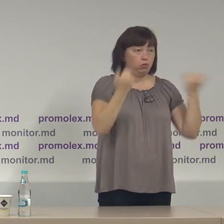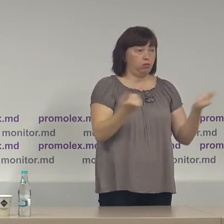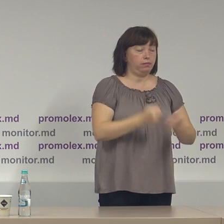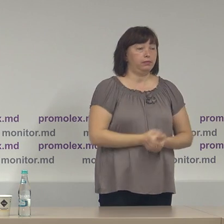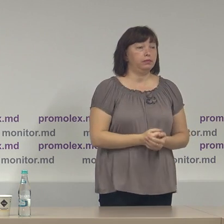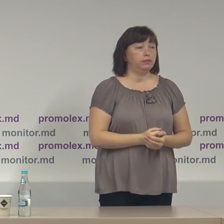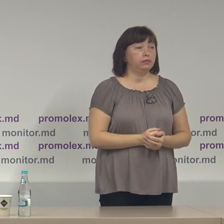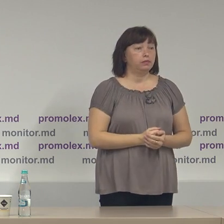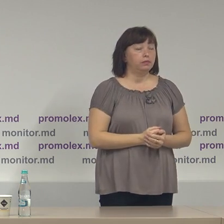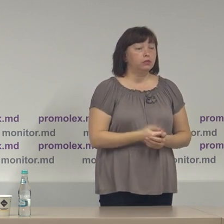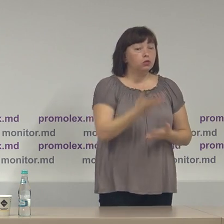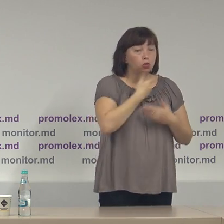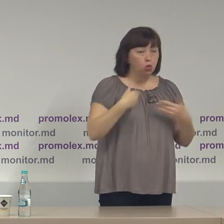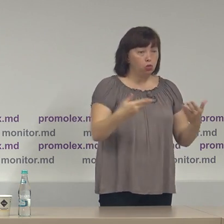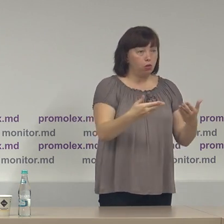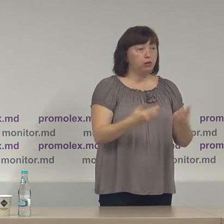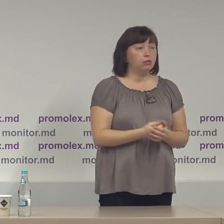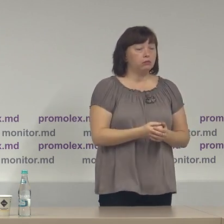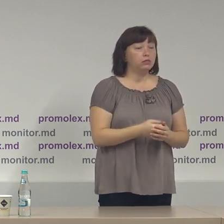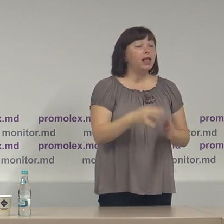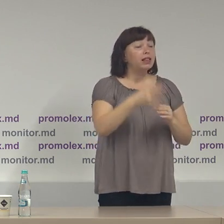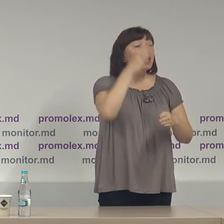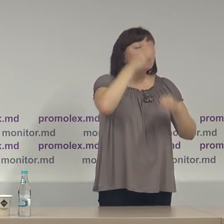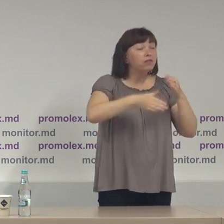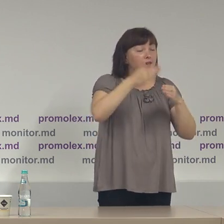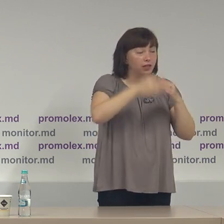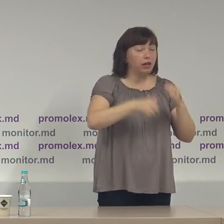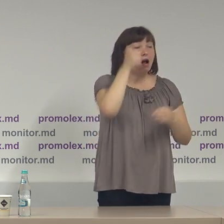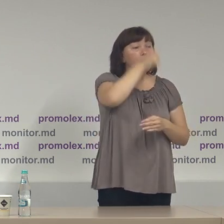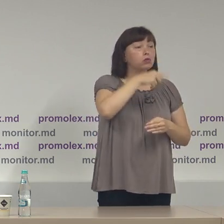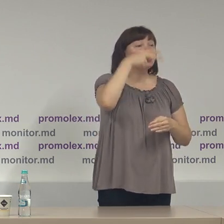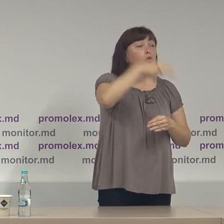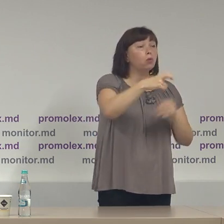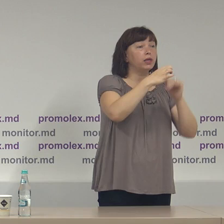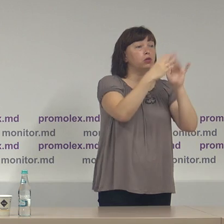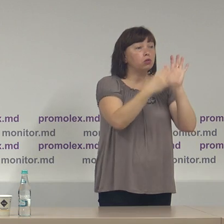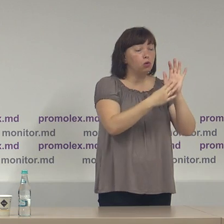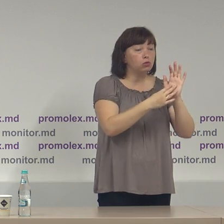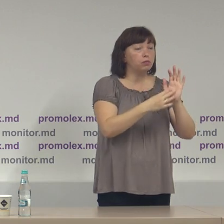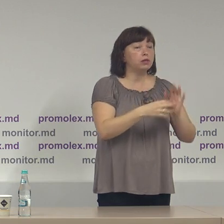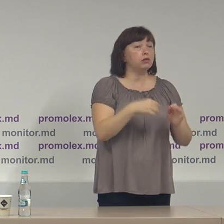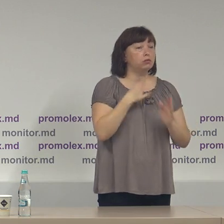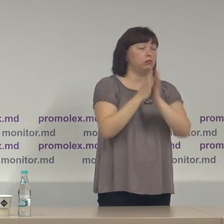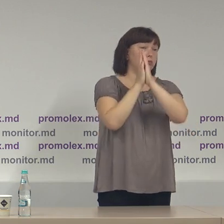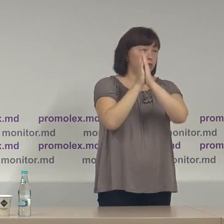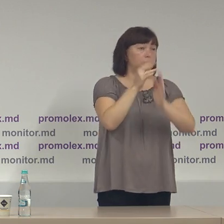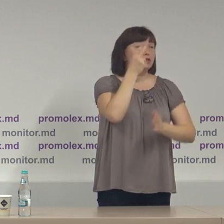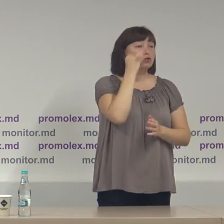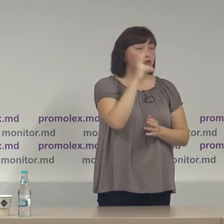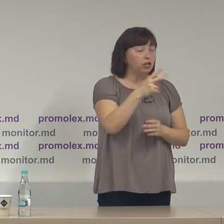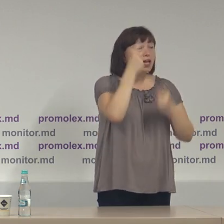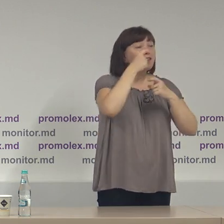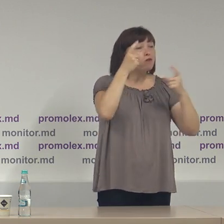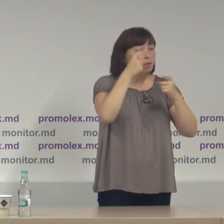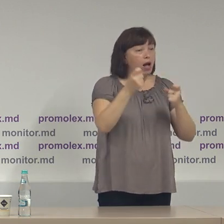Noi, la finele anului 2019, am interpelat de la Comisia Electorală Centrală